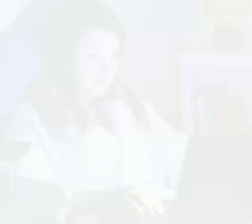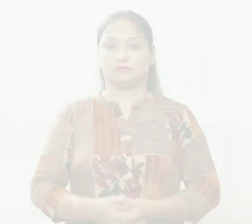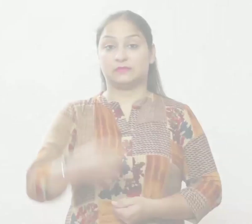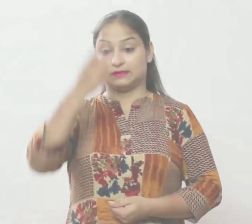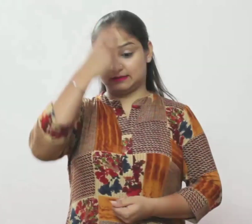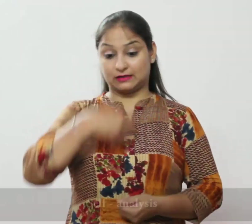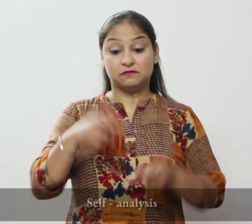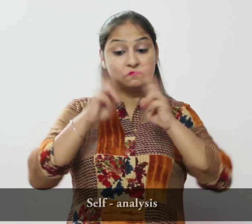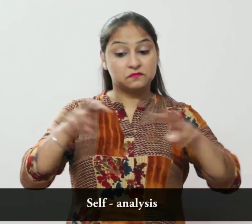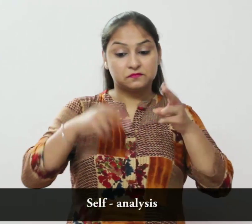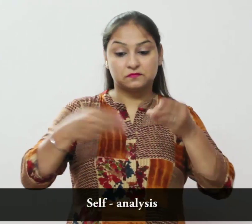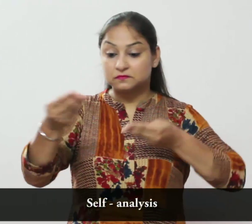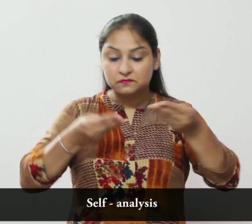आत्म विशलेशन